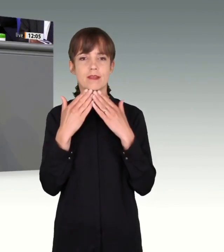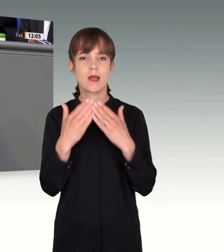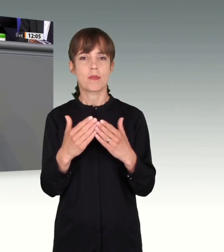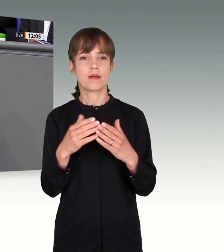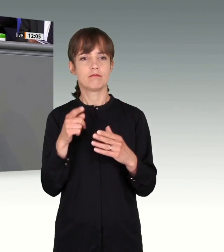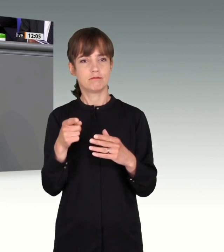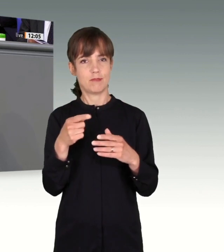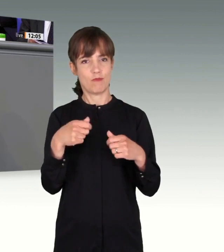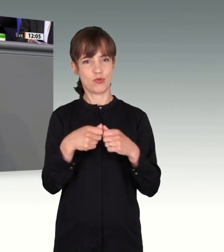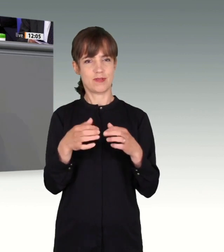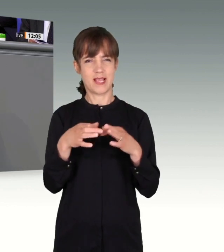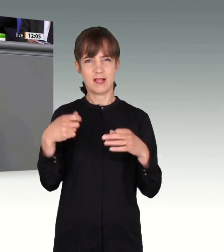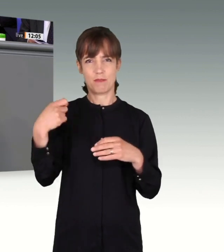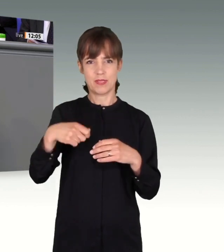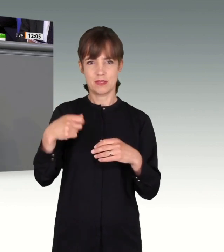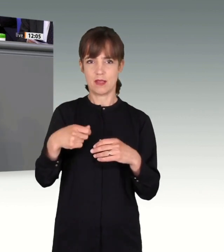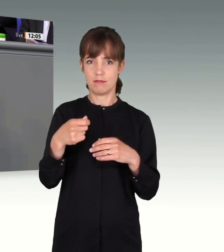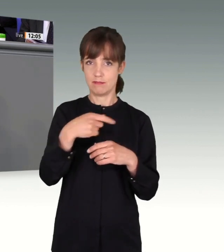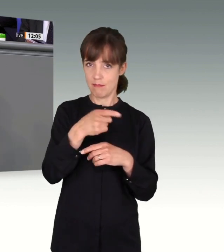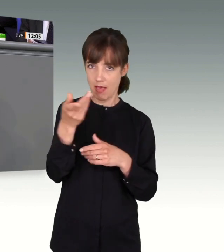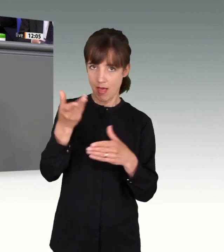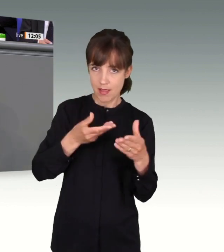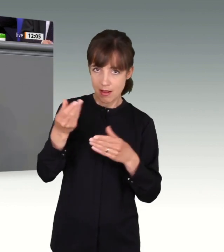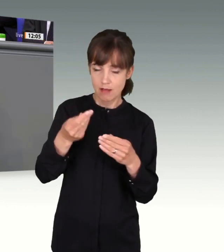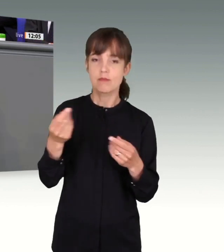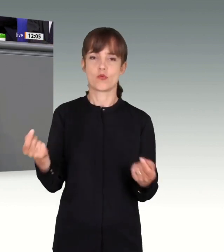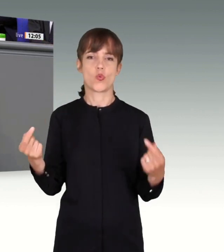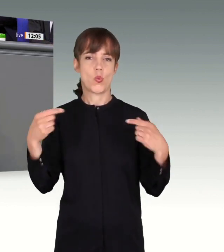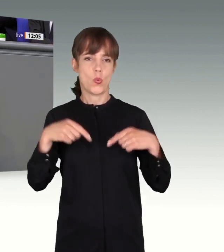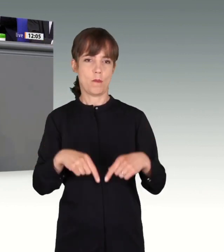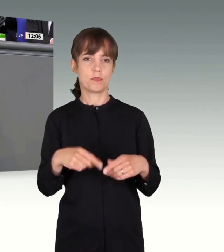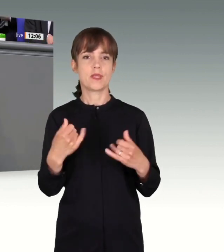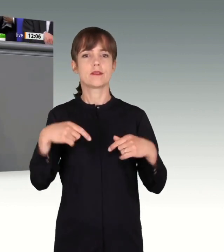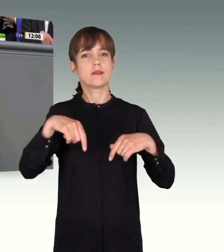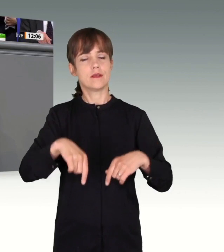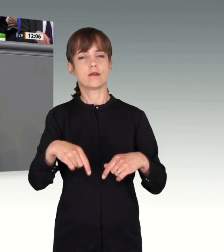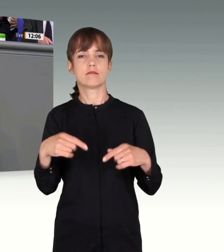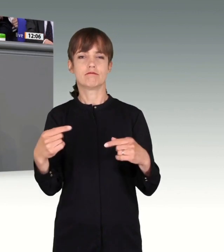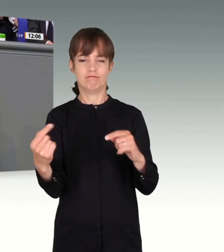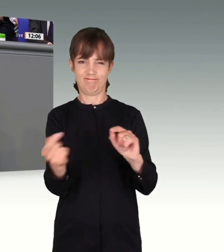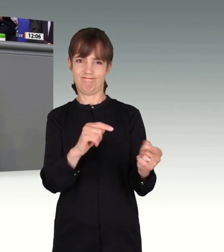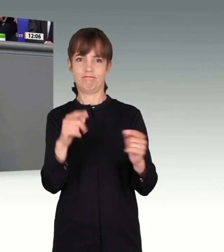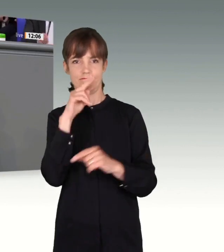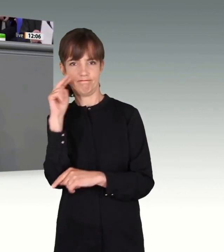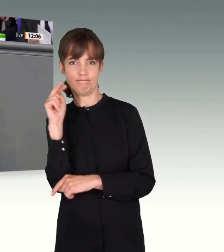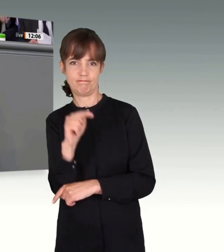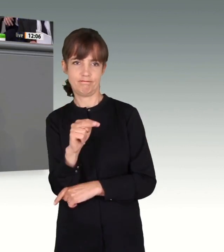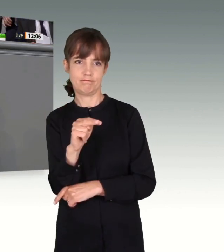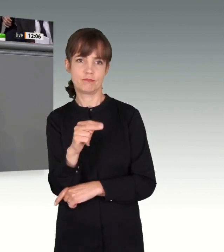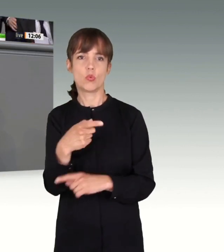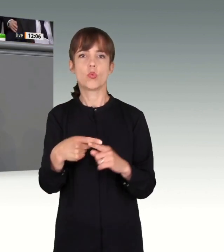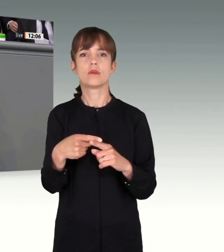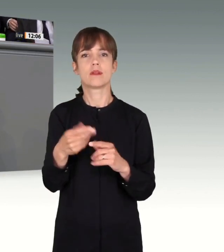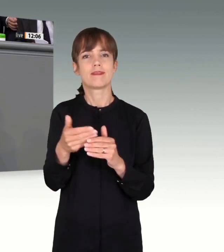wurden, körperlich oder seelisch, als Opfer, Augenzeugen oder Helfer. Viele von Ihnen tragen bis heute einen